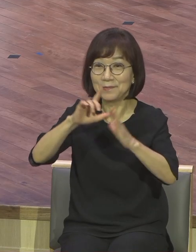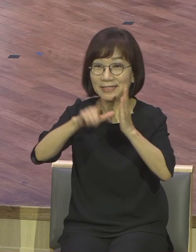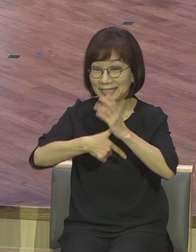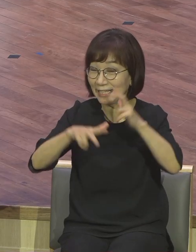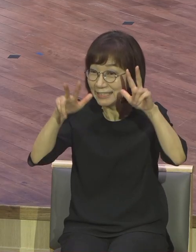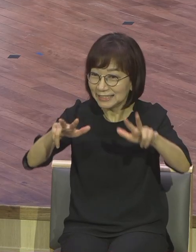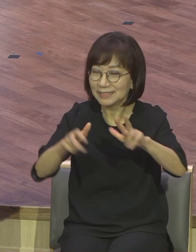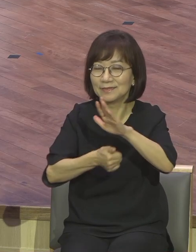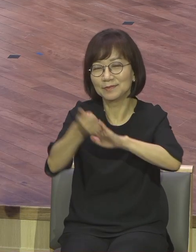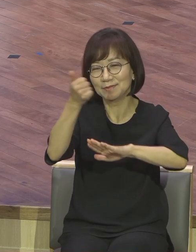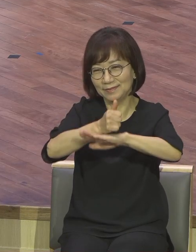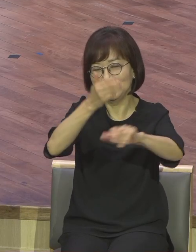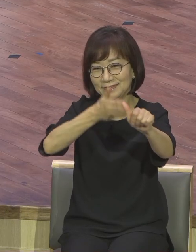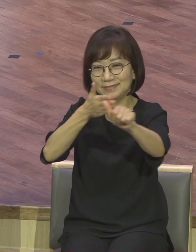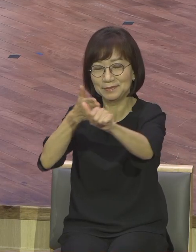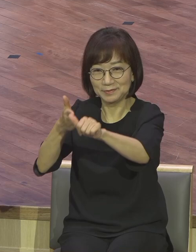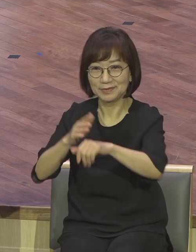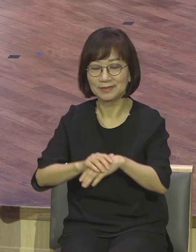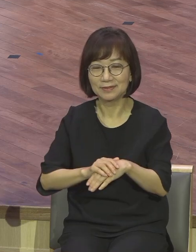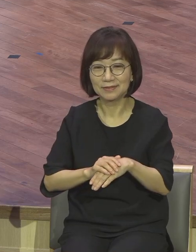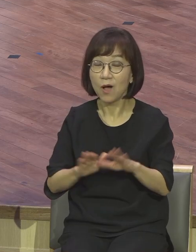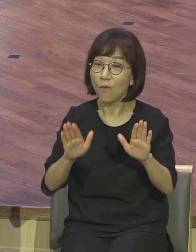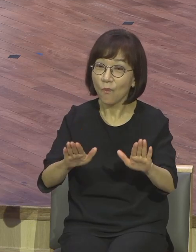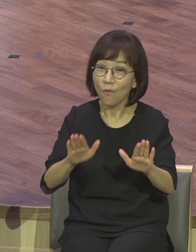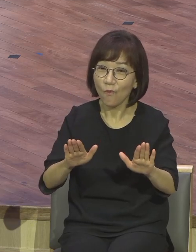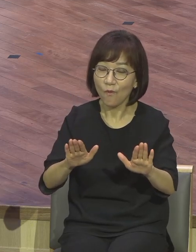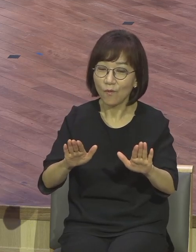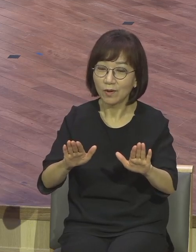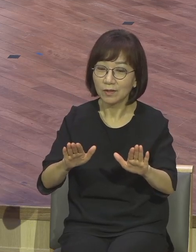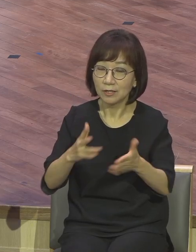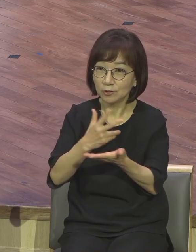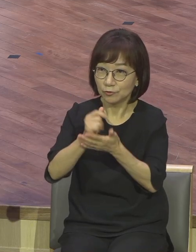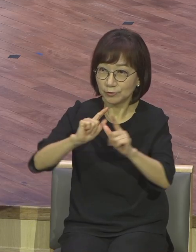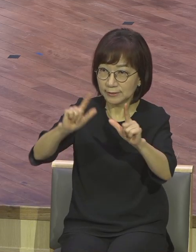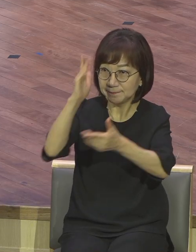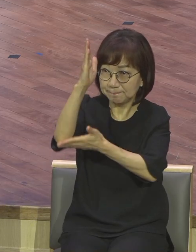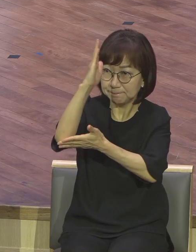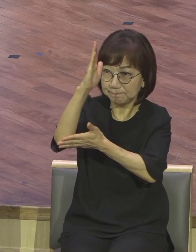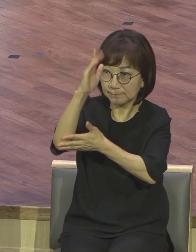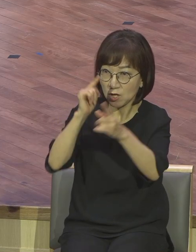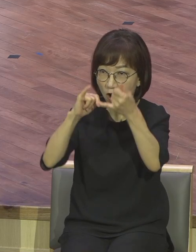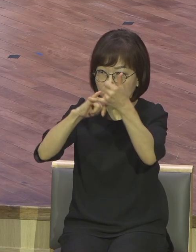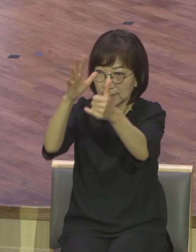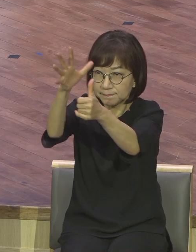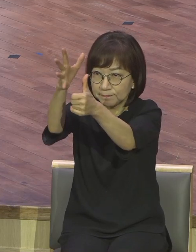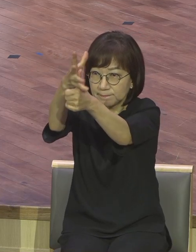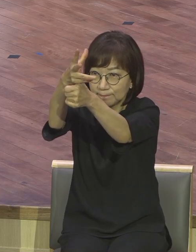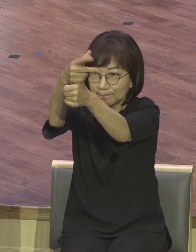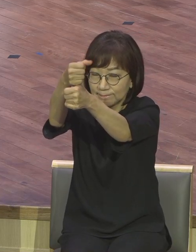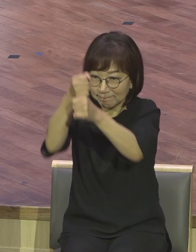오늘 이 시간 강단의 은약을 붙잡는 것 내 인생의 최고 수순이다